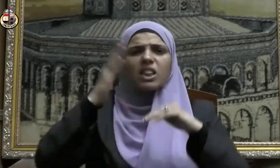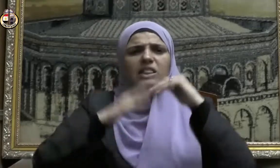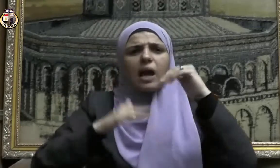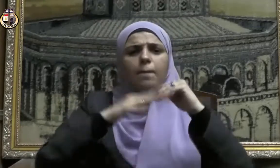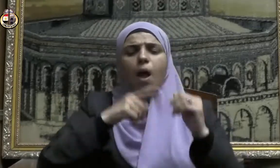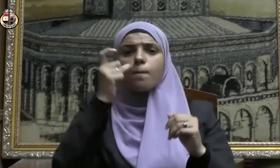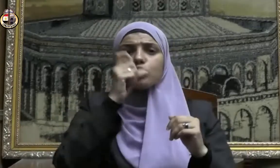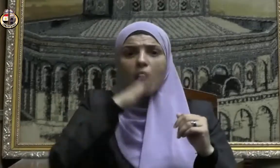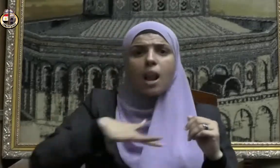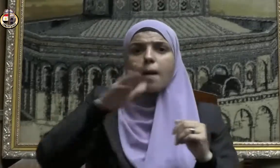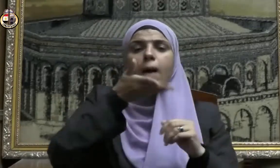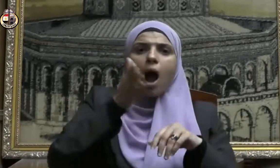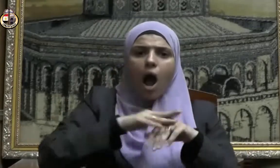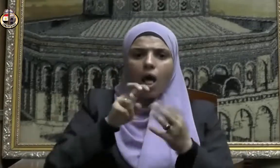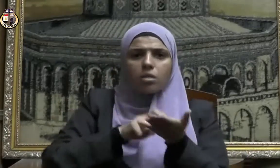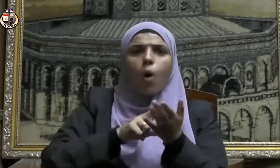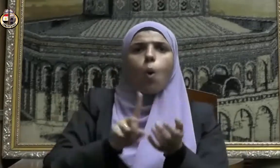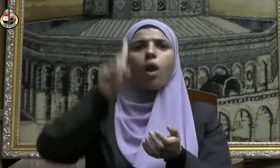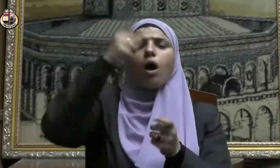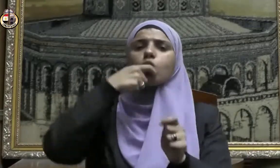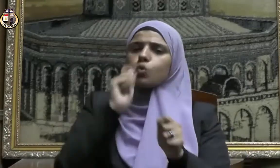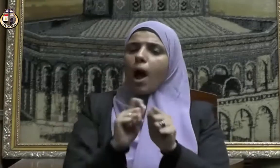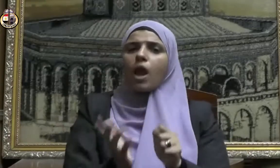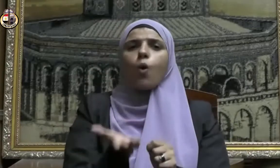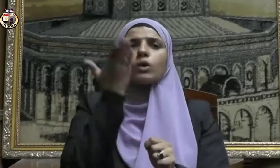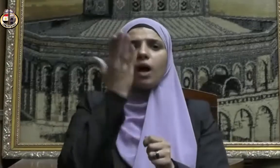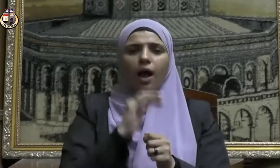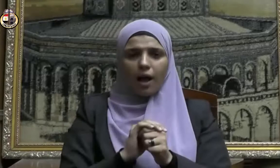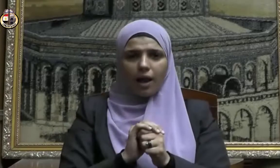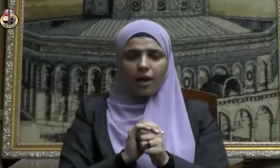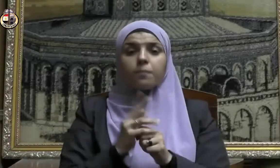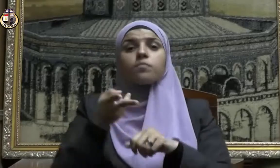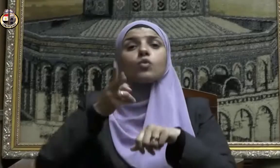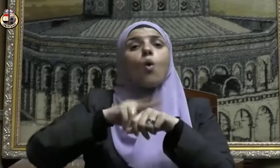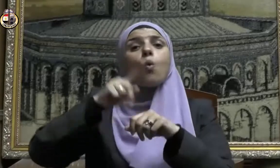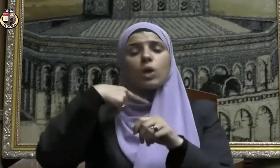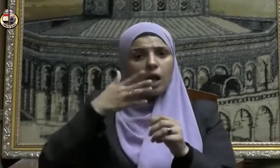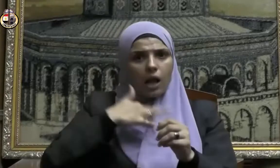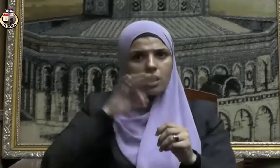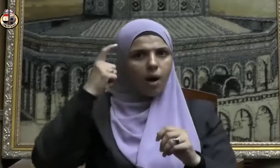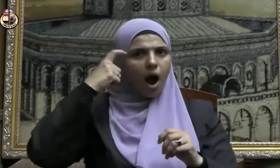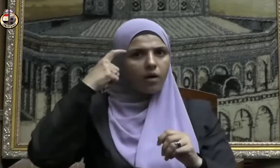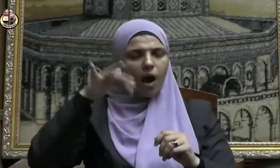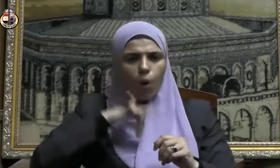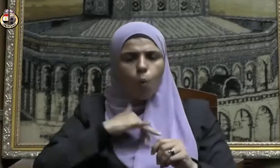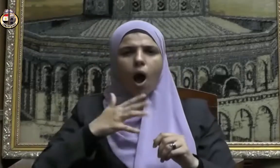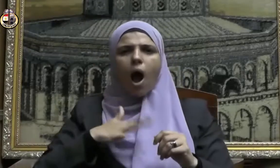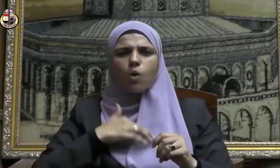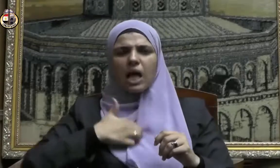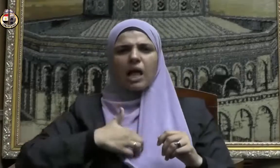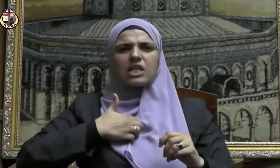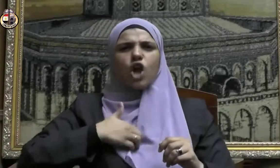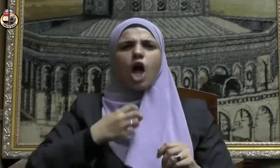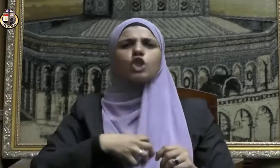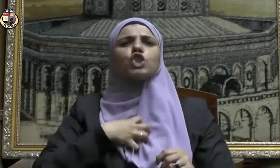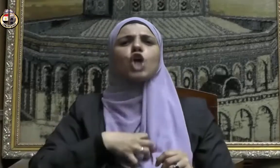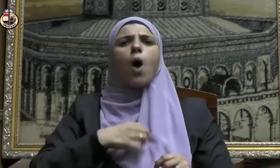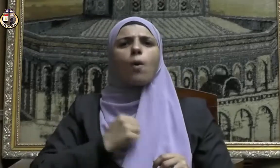المسلم فيه على تقوى الله عز وجل والتحكم في غرائز النفس وشهواتها